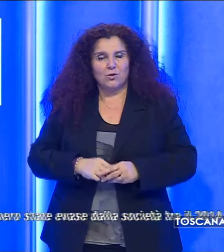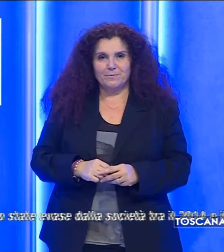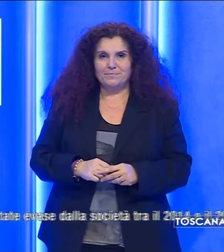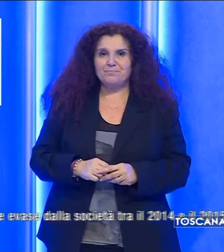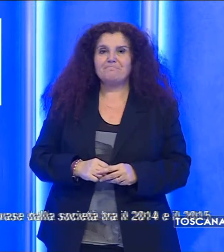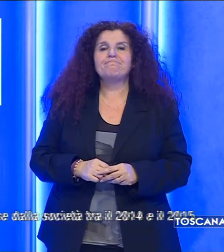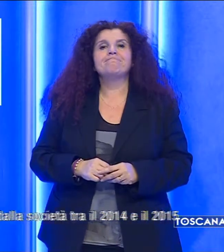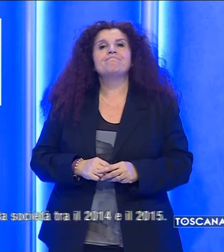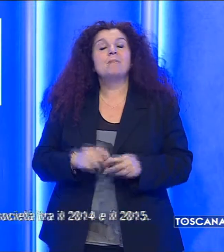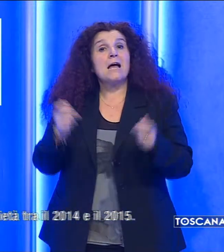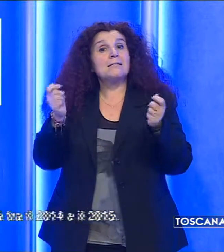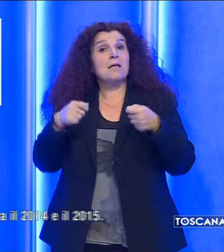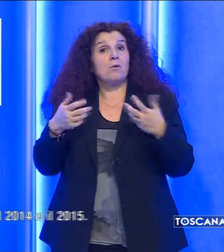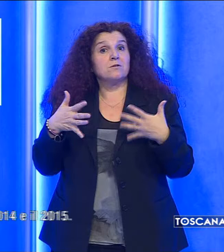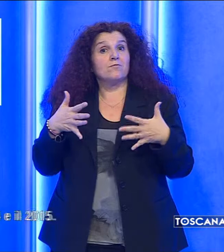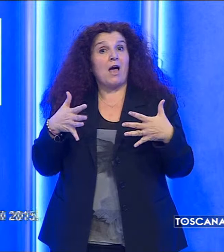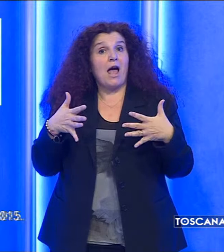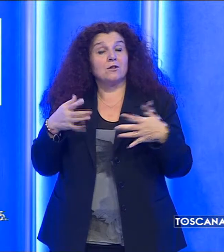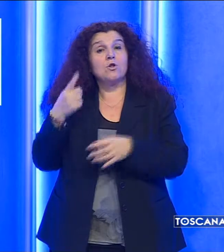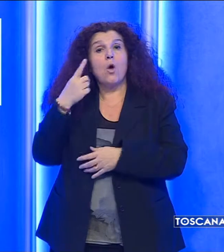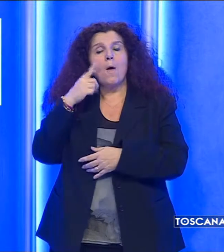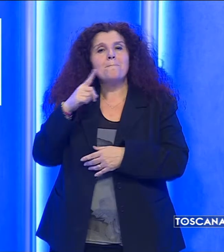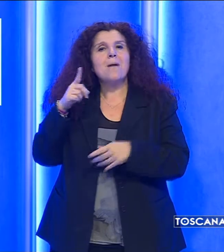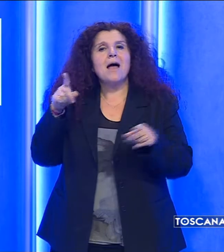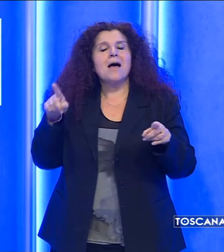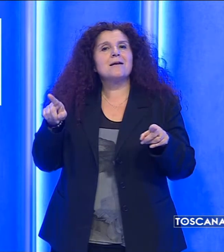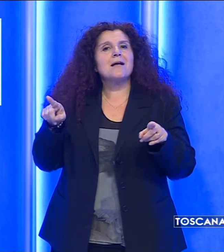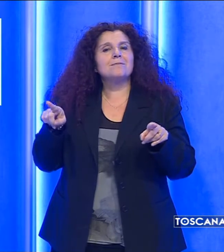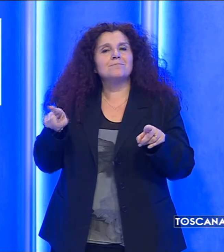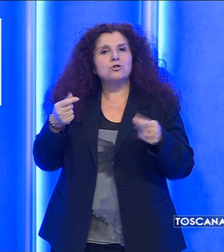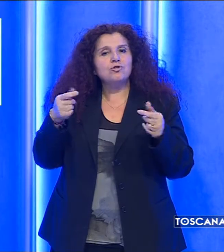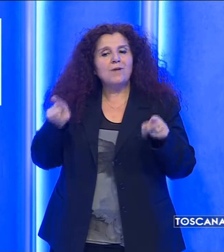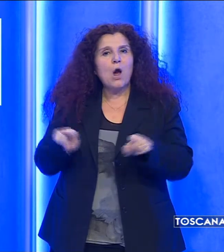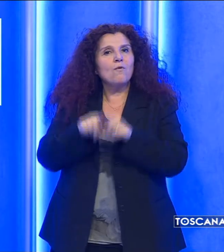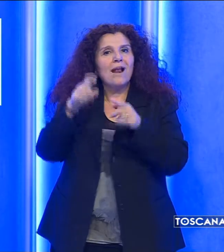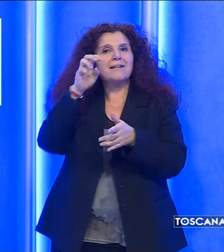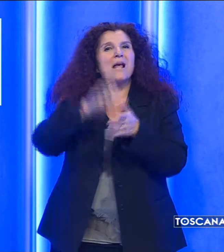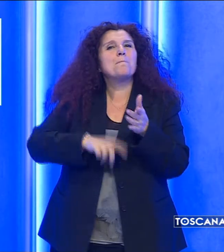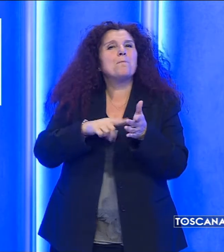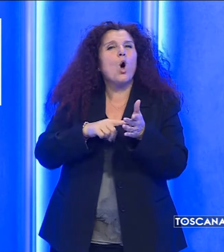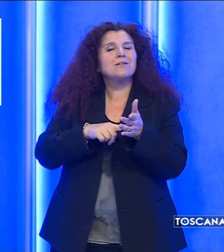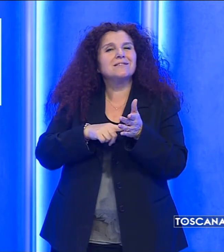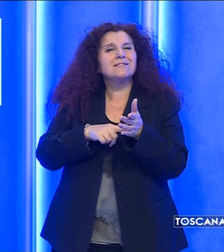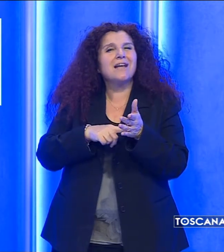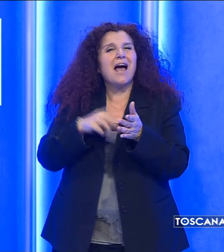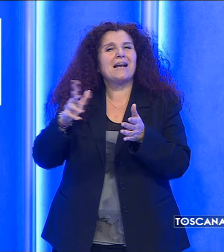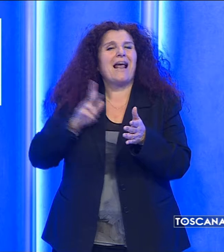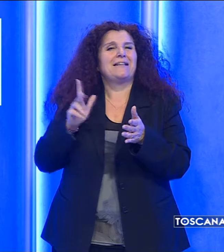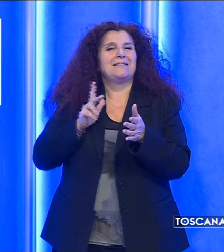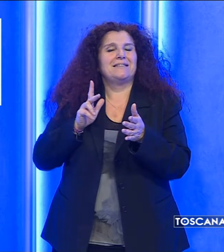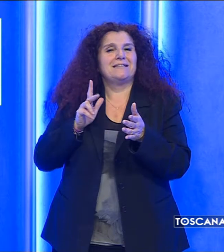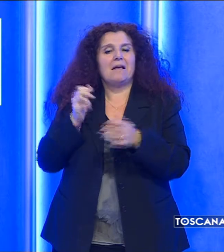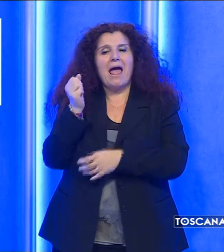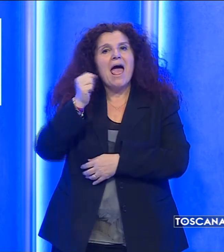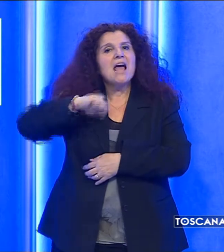Il sequestro è stato effettuato per equivalente delle imposte sui redditi e sul valore aggiunto che sarebbero state